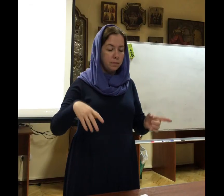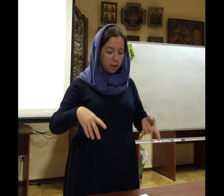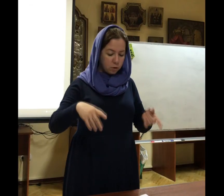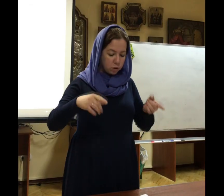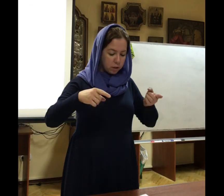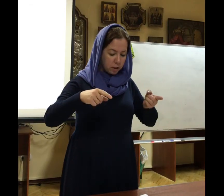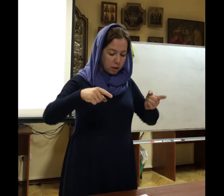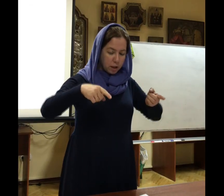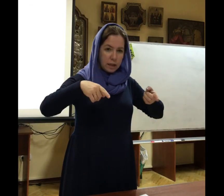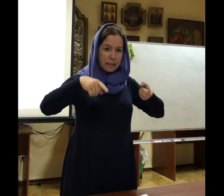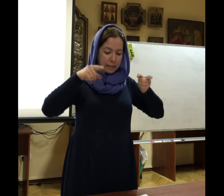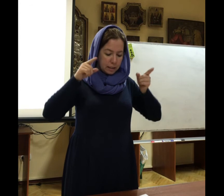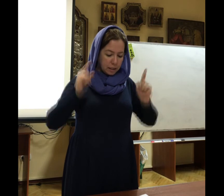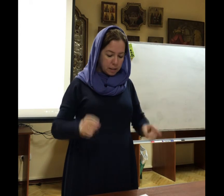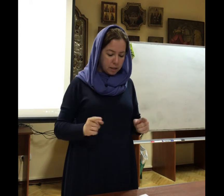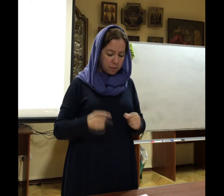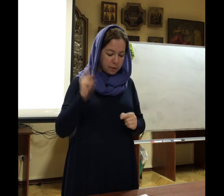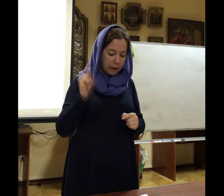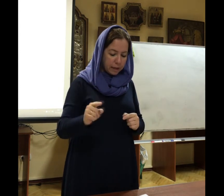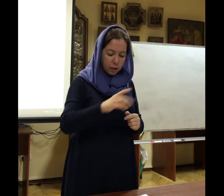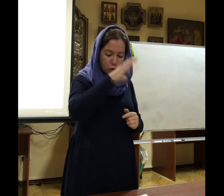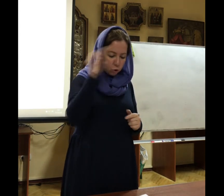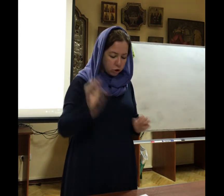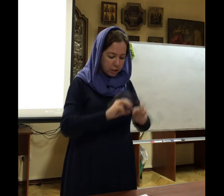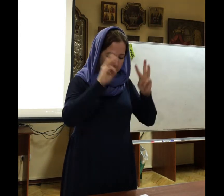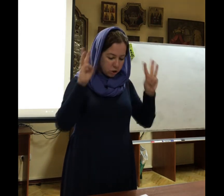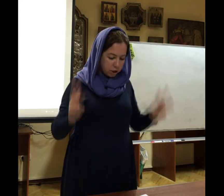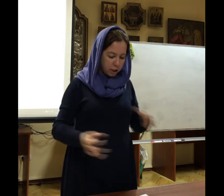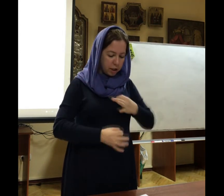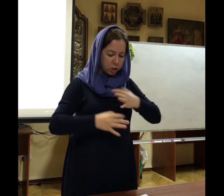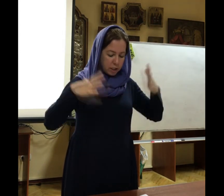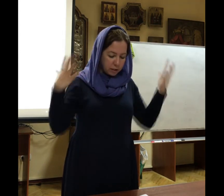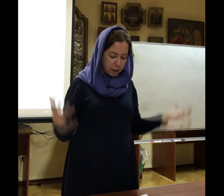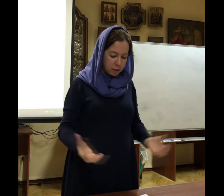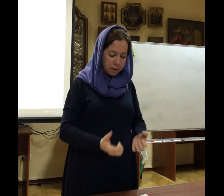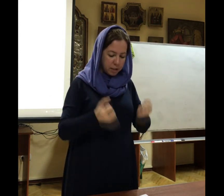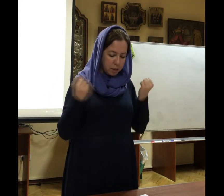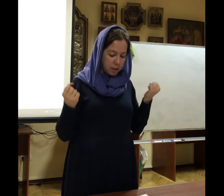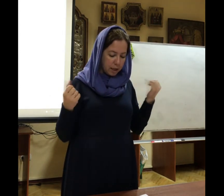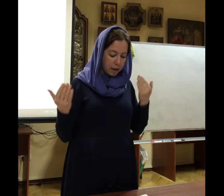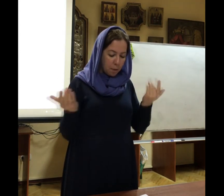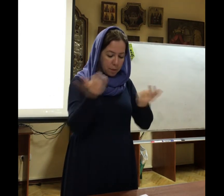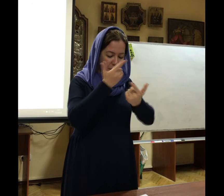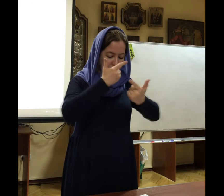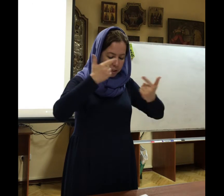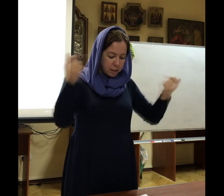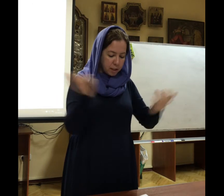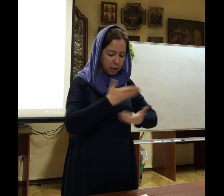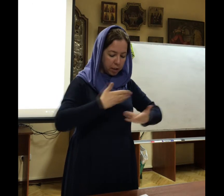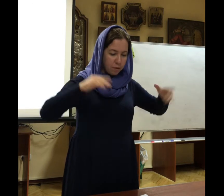Исходи. Истинно, эта ночь стащенная, торжественная и спасительная предвозвестила нам